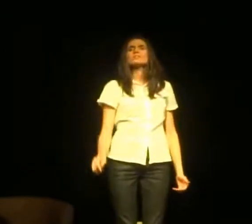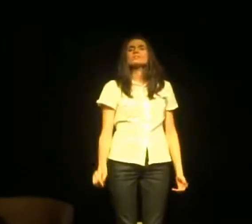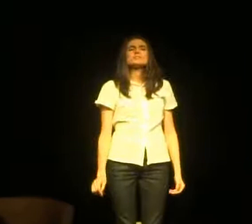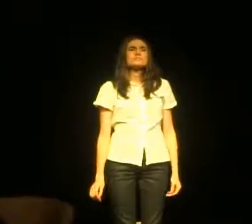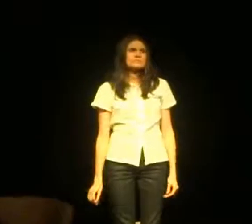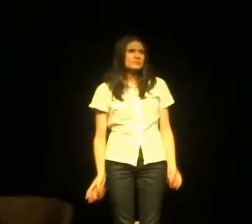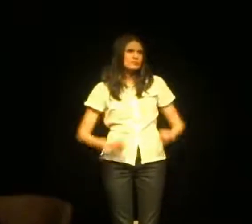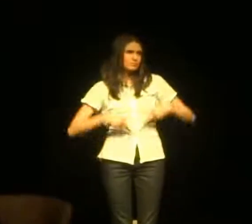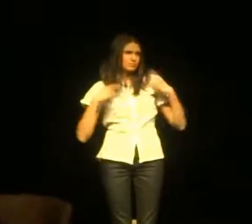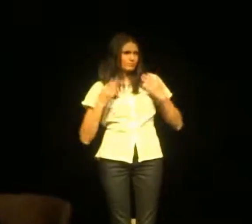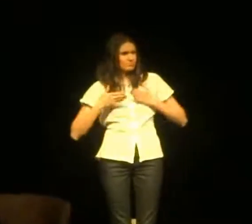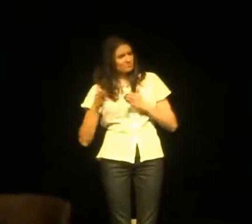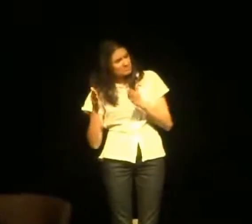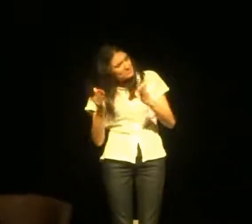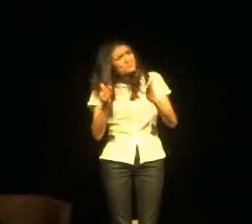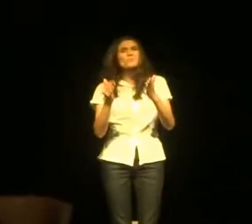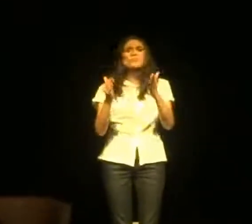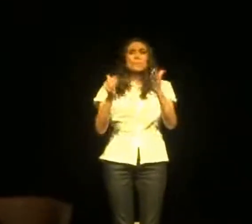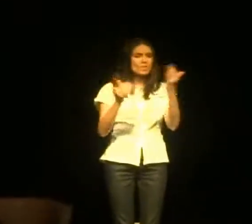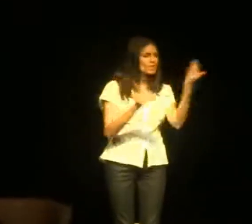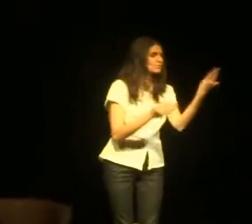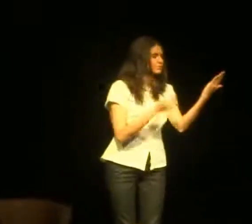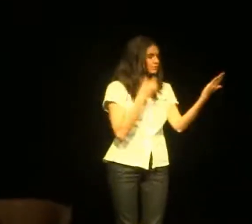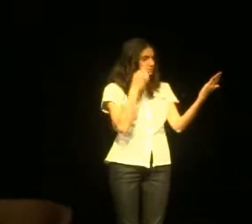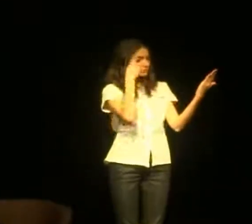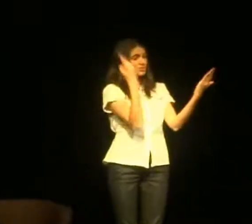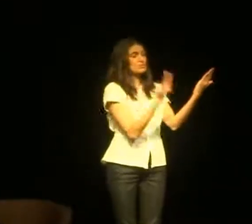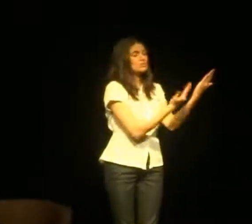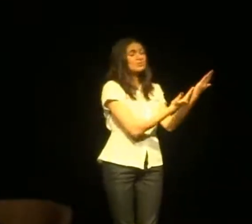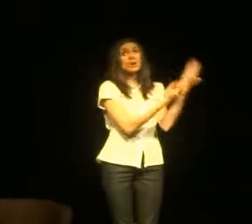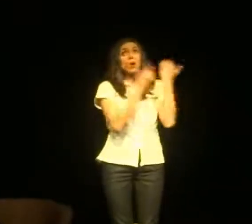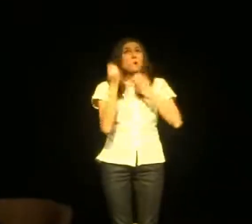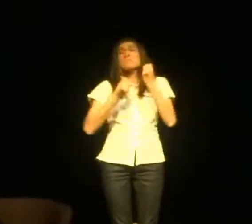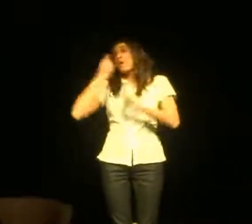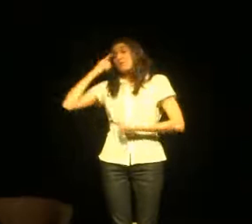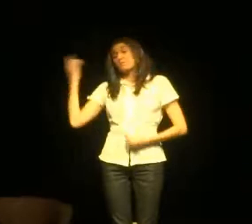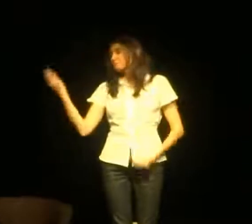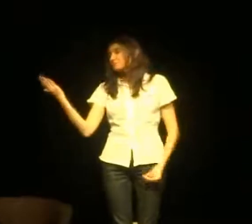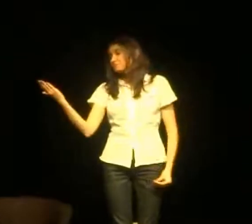Tu paris qu'il faut faire un choix